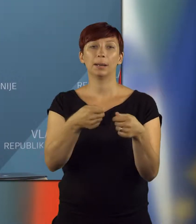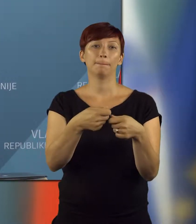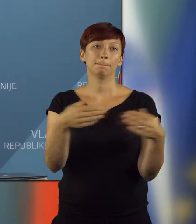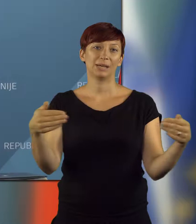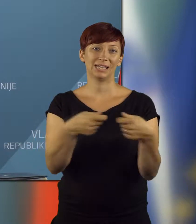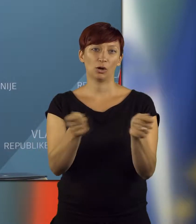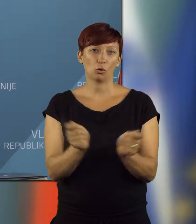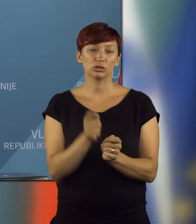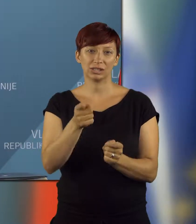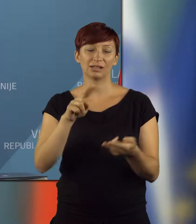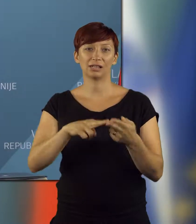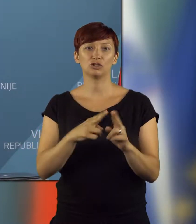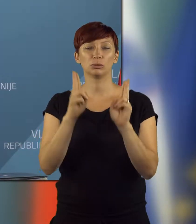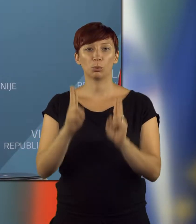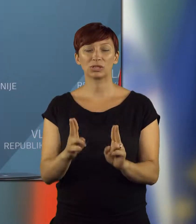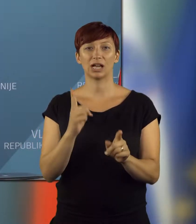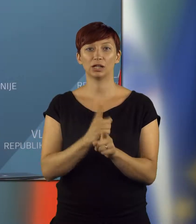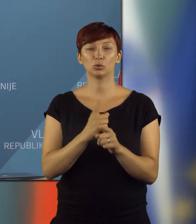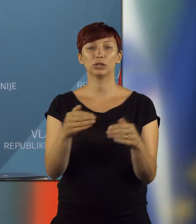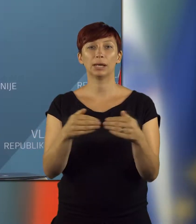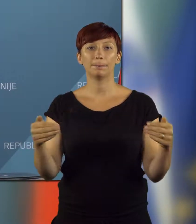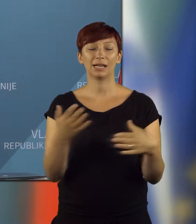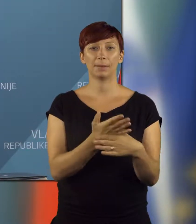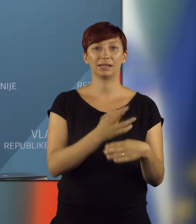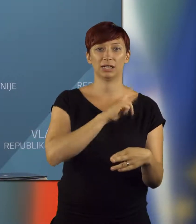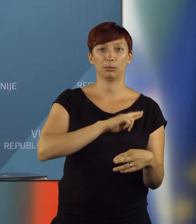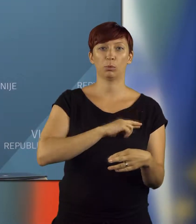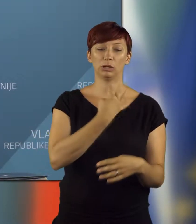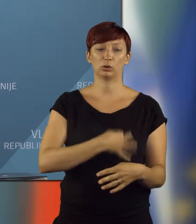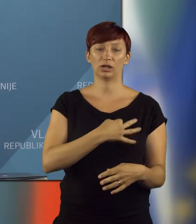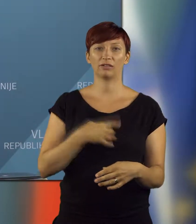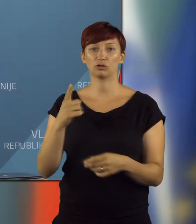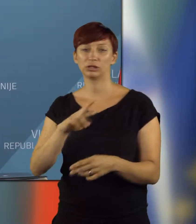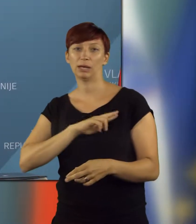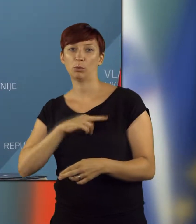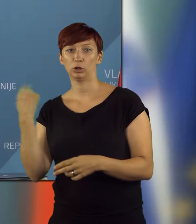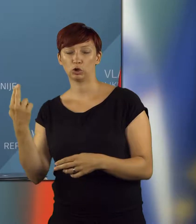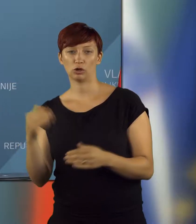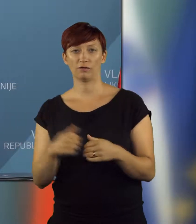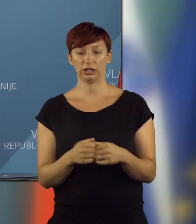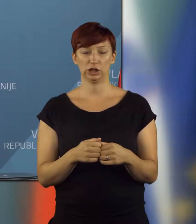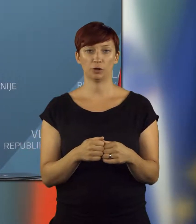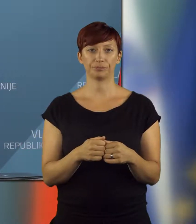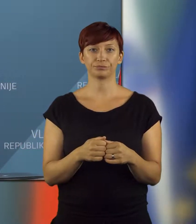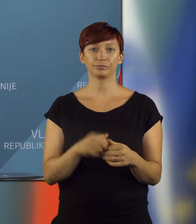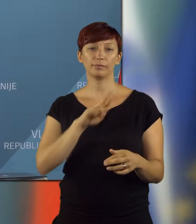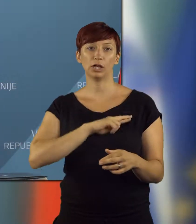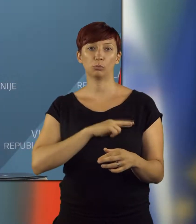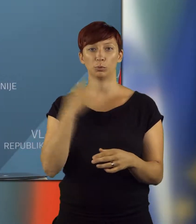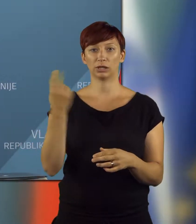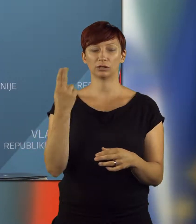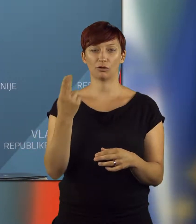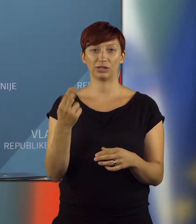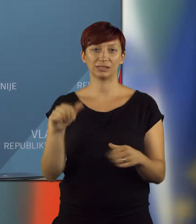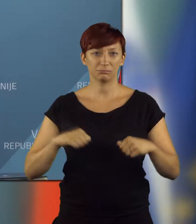občin postanejo na ta način tudi meja med Republiko Hrvaško in Republiko Slovenijo. Republika